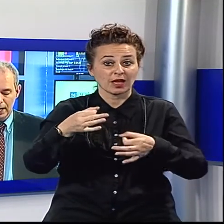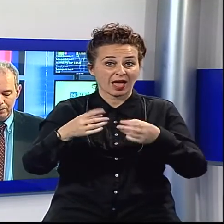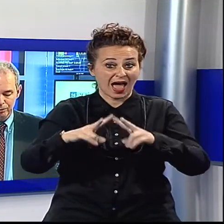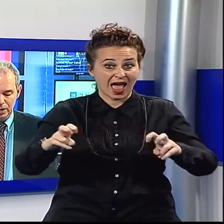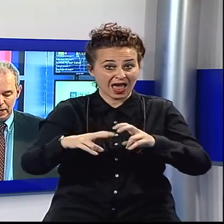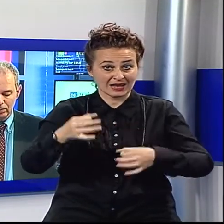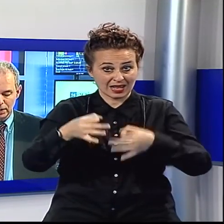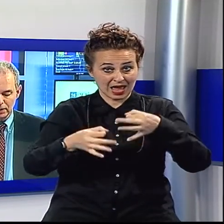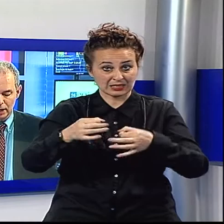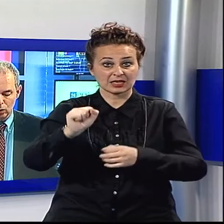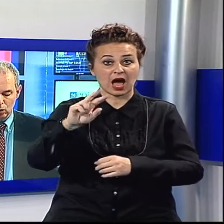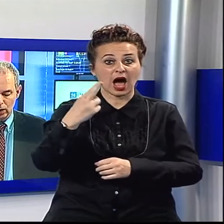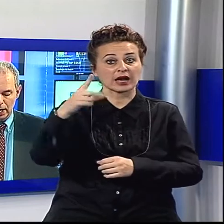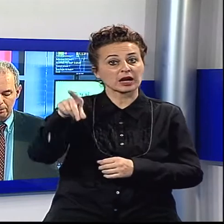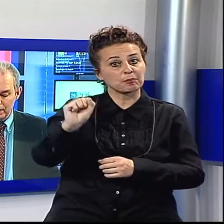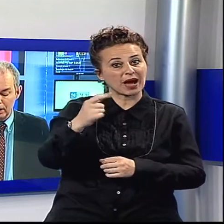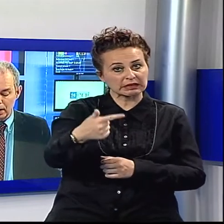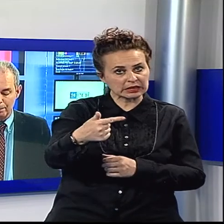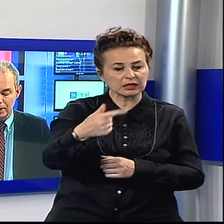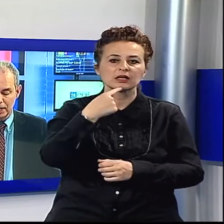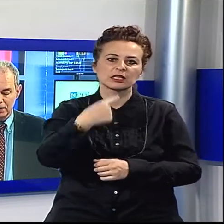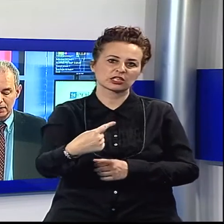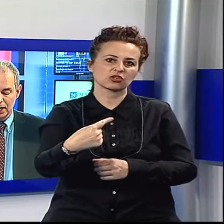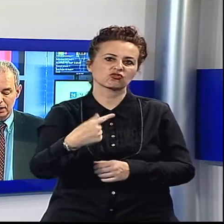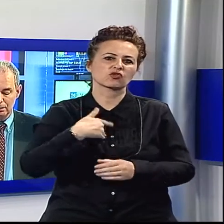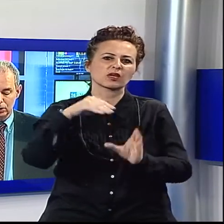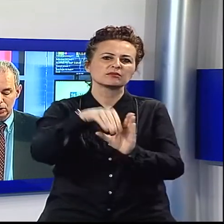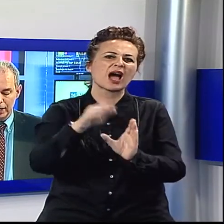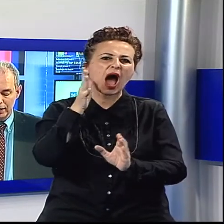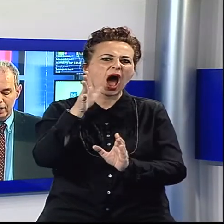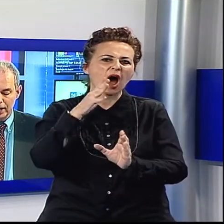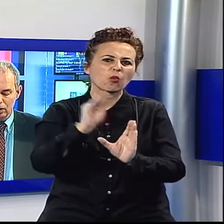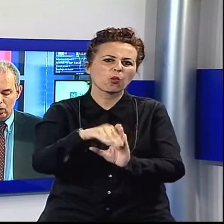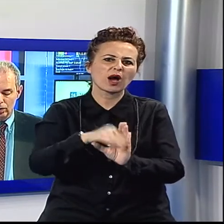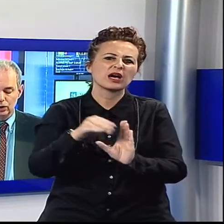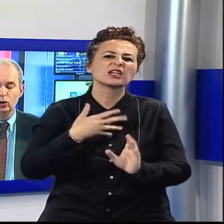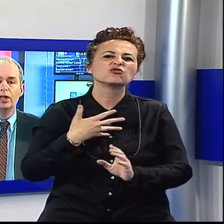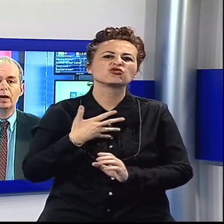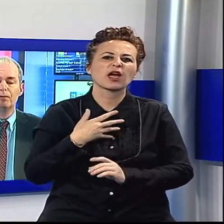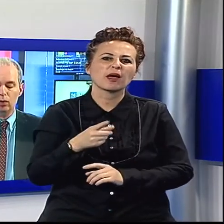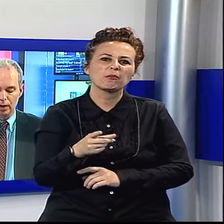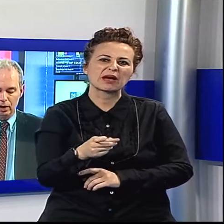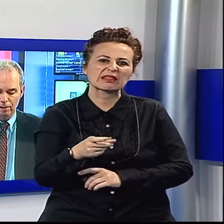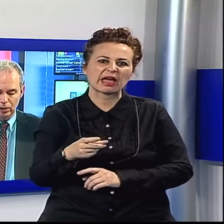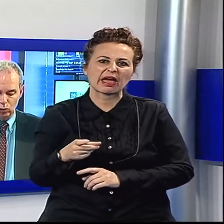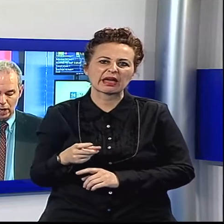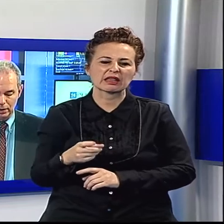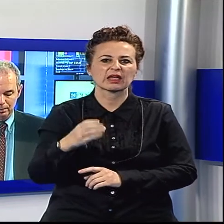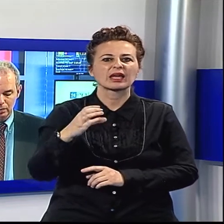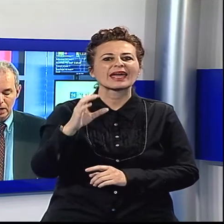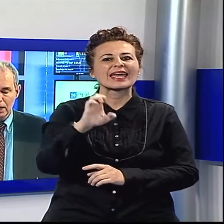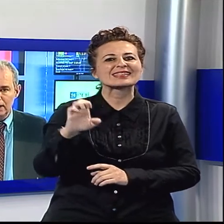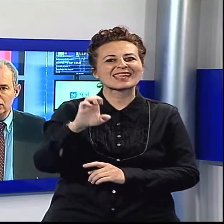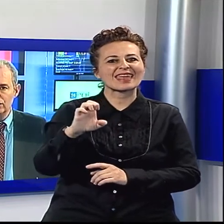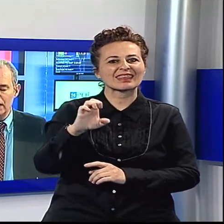comunale che hanno evidenziato una minima presenza di batteri e coli sui campioni effettuati.